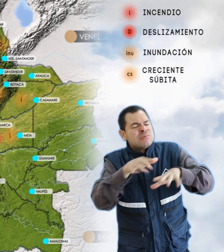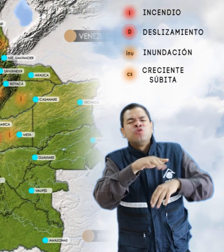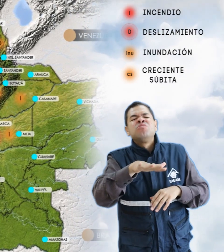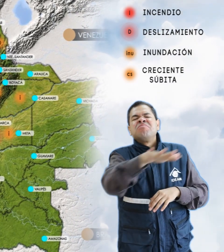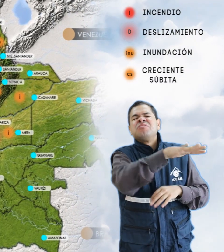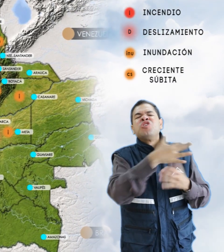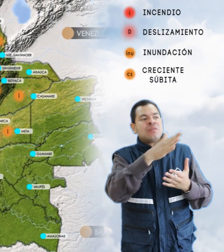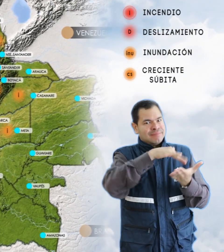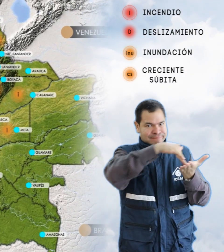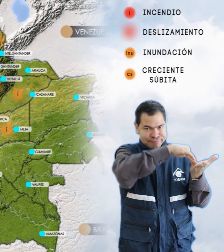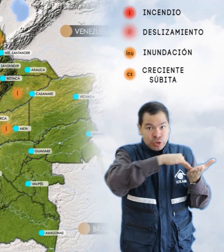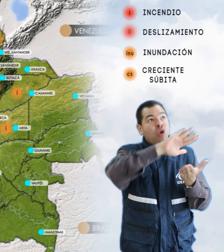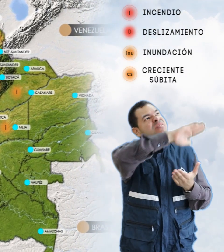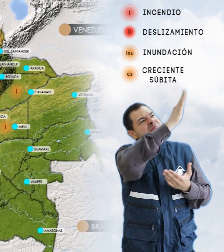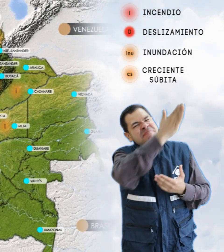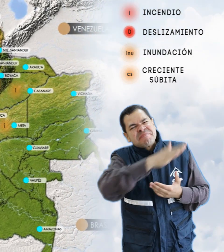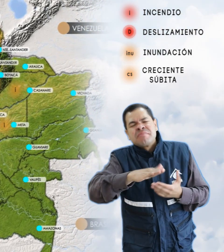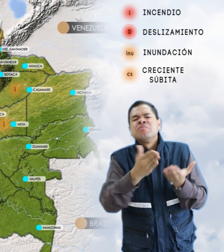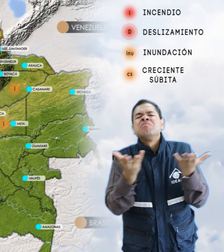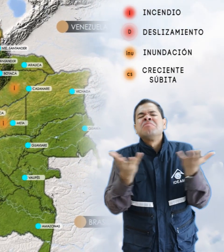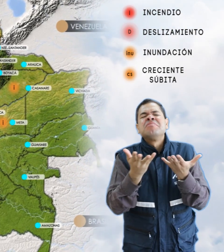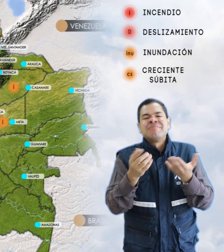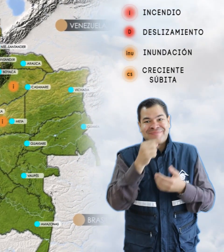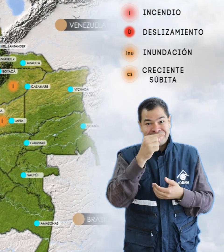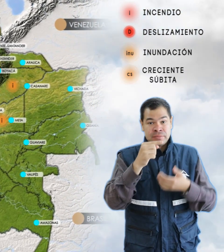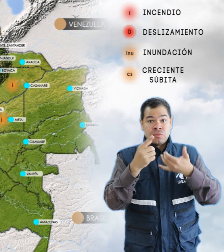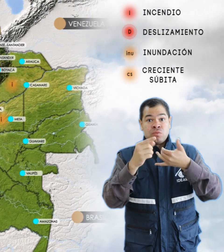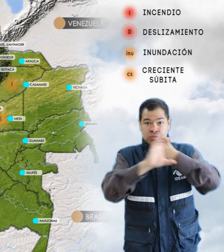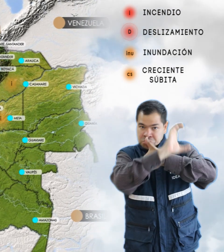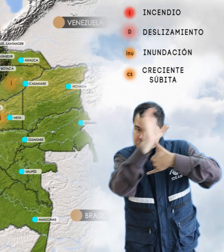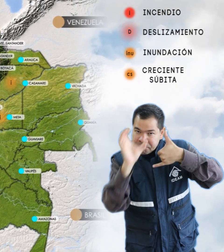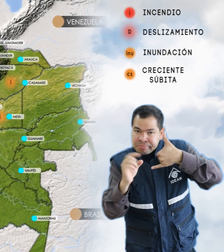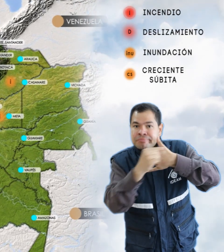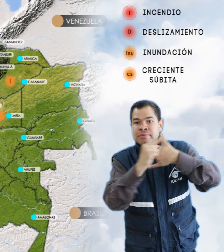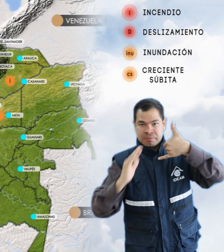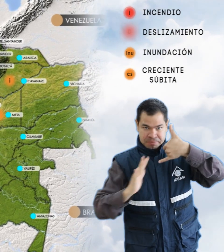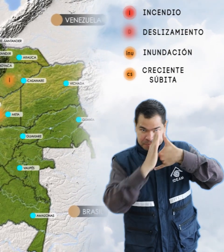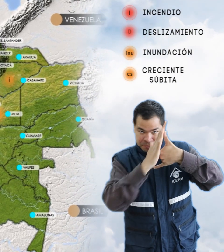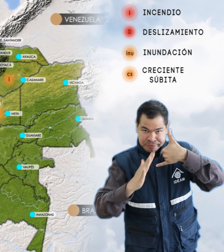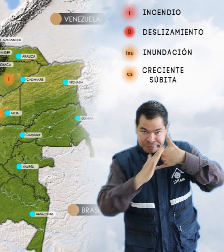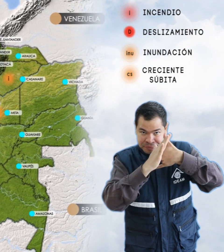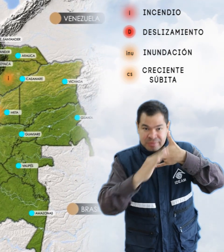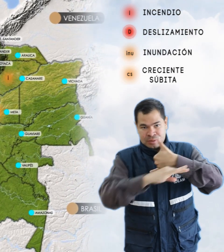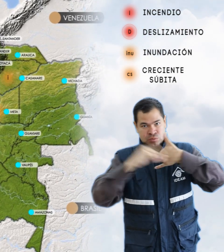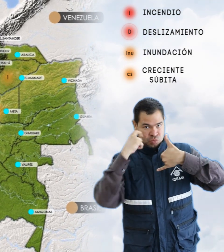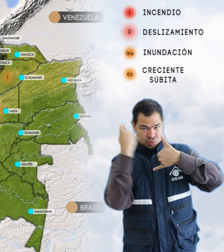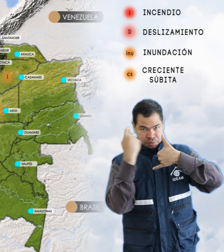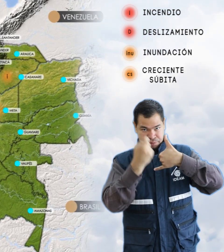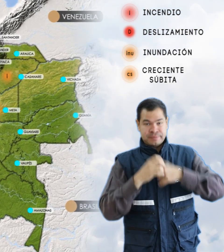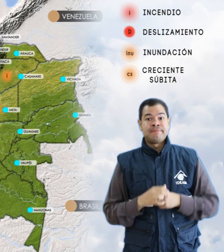sectores inestables o de alta pendiente localizados en sectores de la región Caribe, Pacífica y Orinoquía.